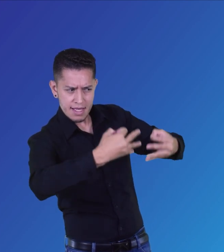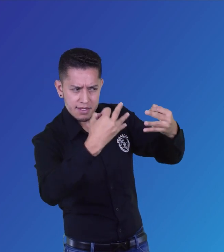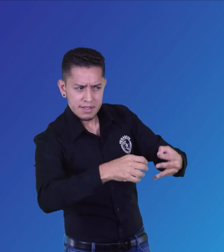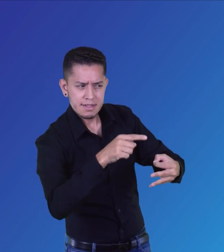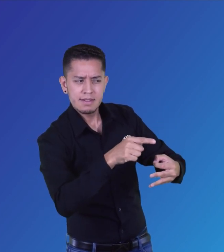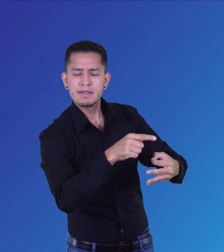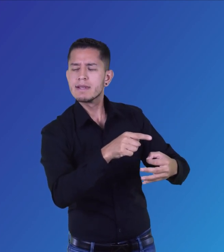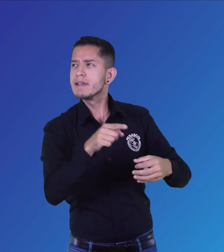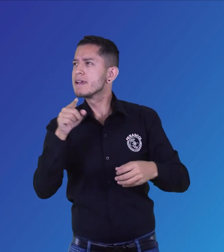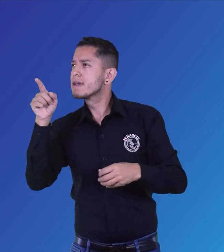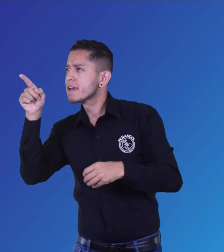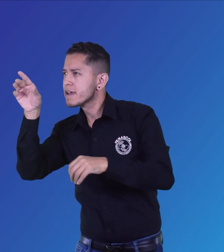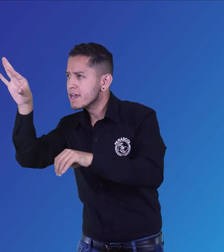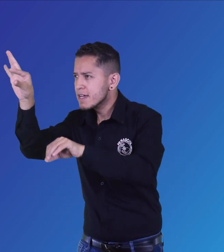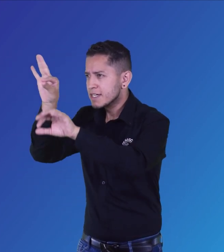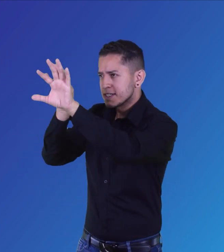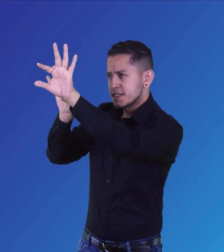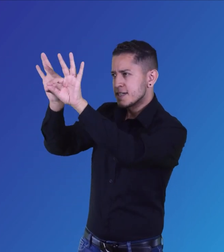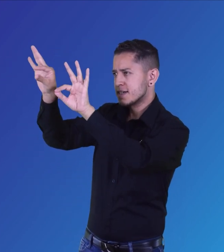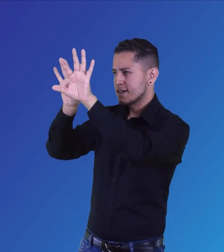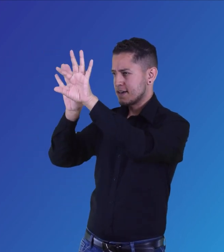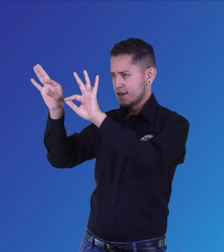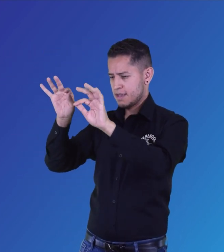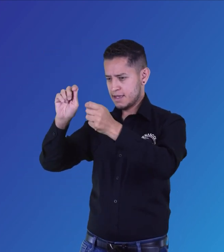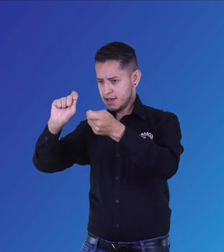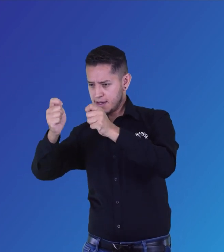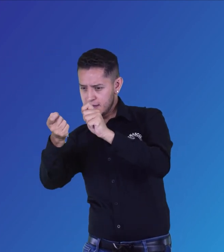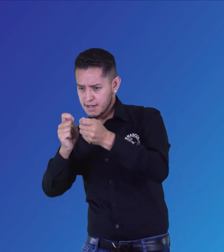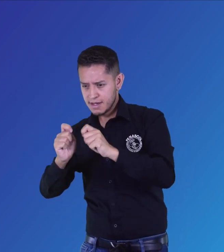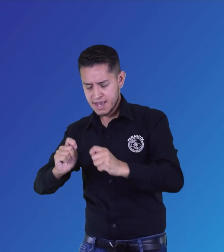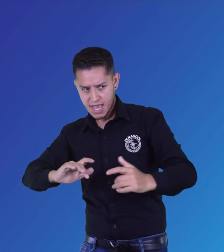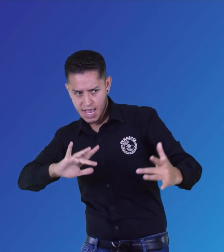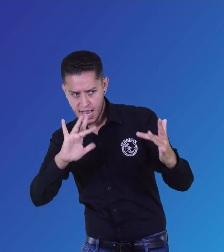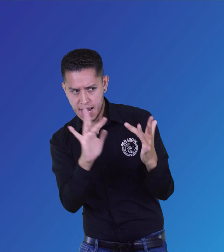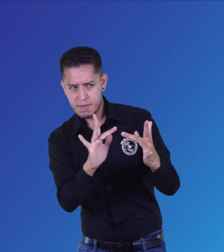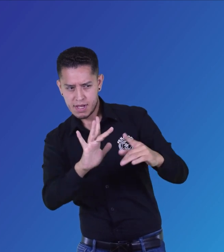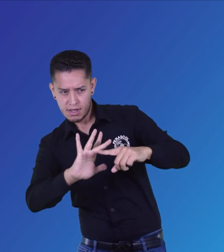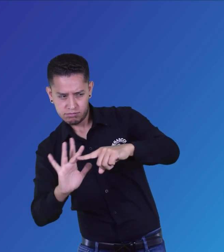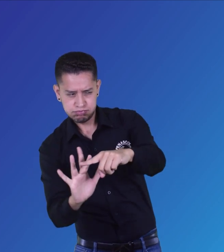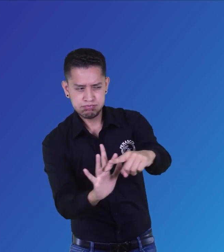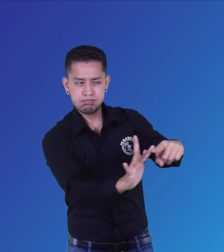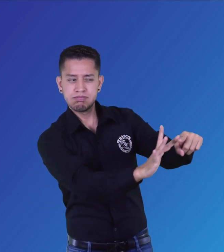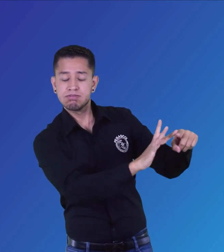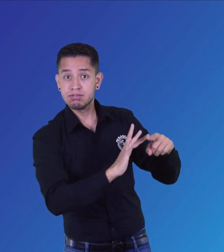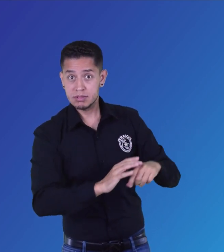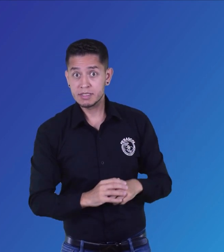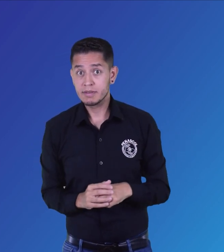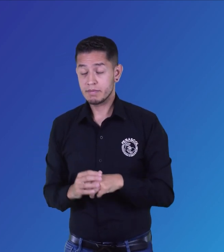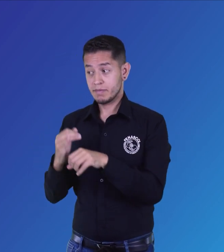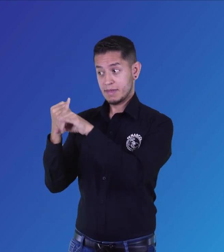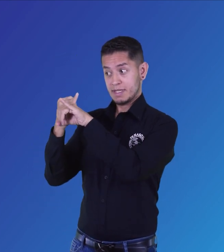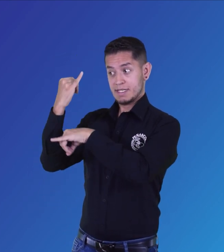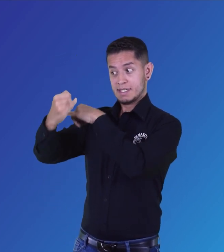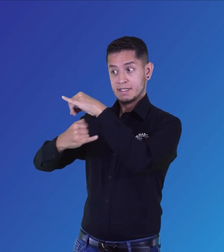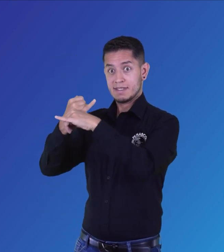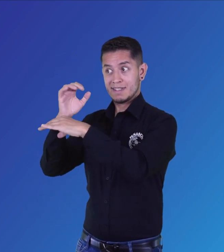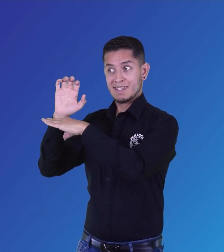adaptarlo y aplicarlos a la realidad colombiana. También la participación en espacios de